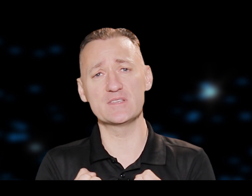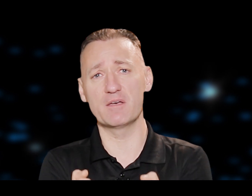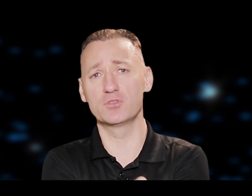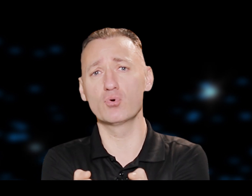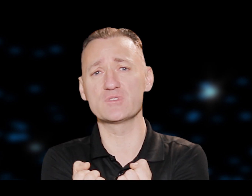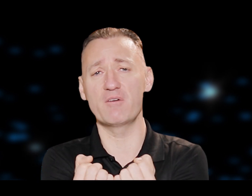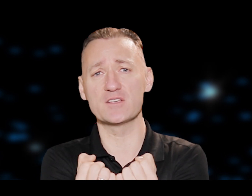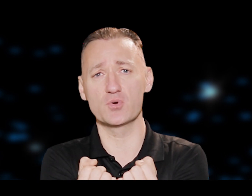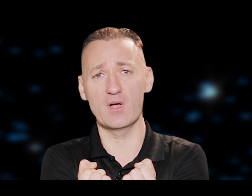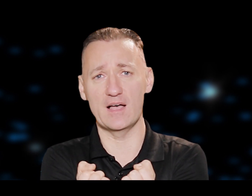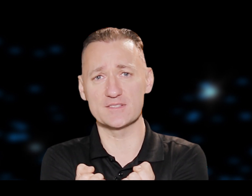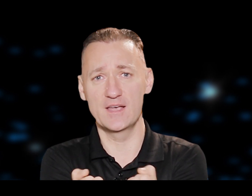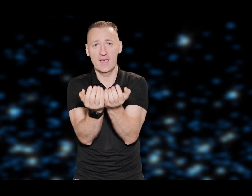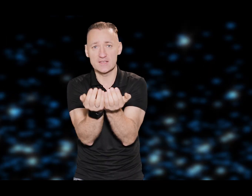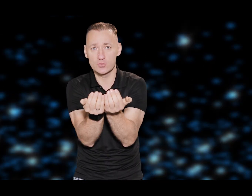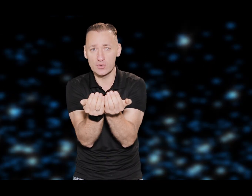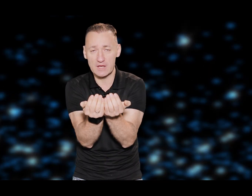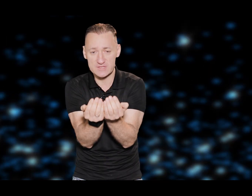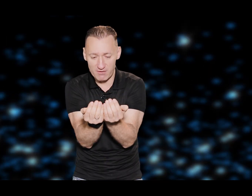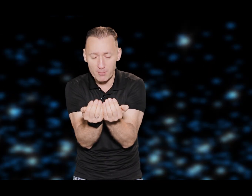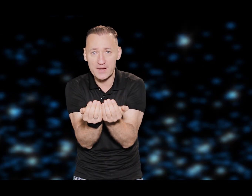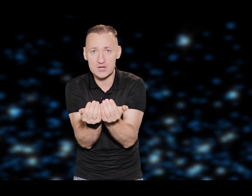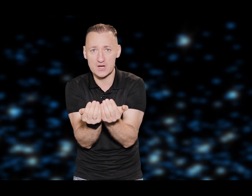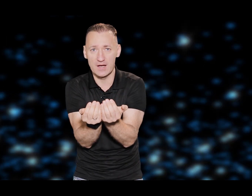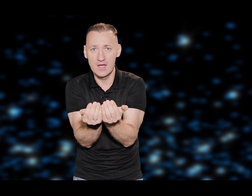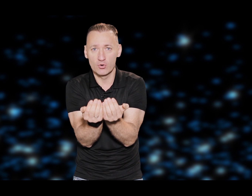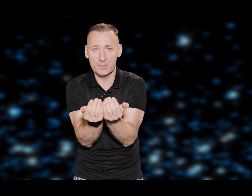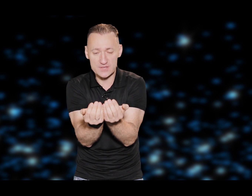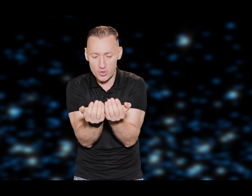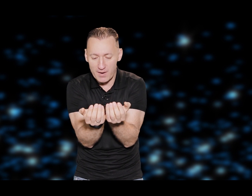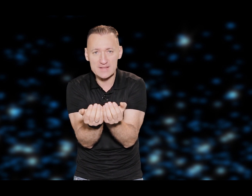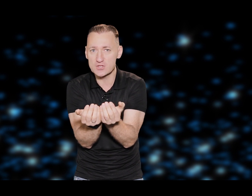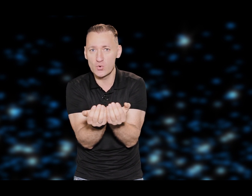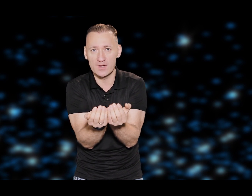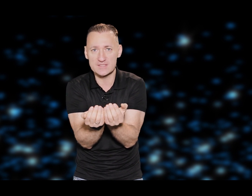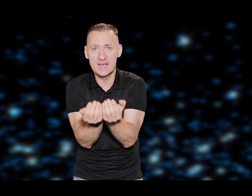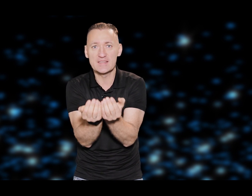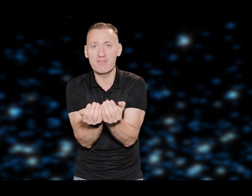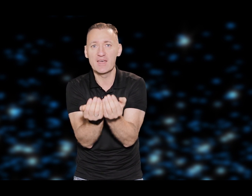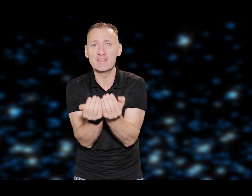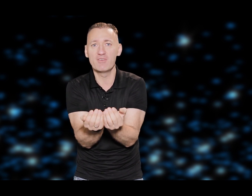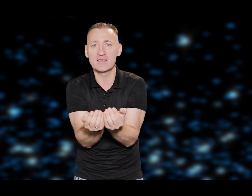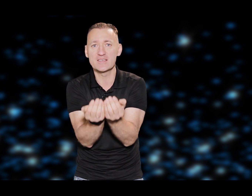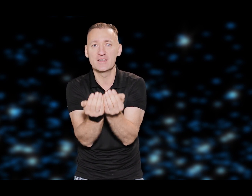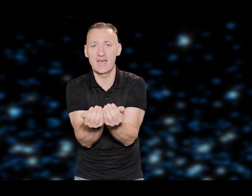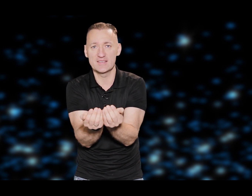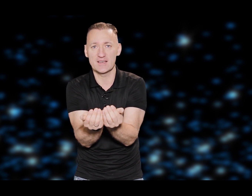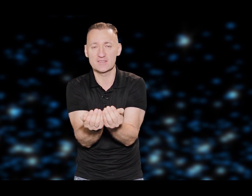es tevi turu savās rokās. Es turu tevi savā priekšā. Un tāpēc no manas rokas tevi neviens neizdags.